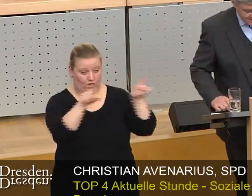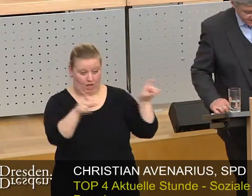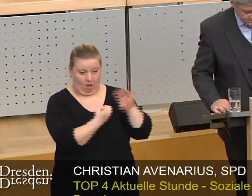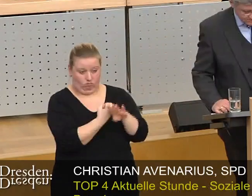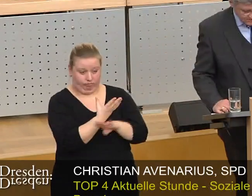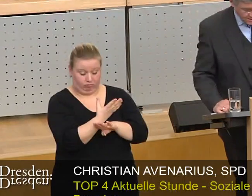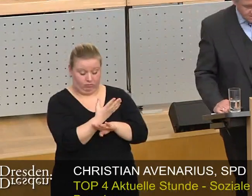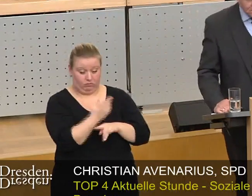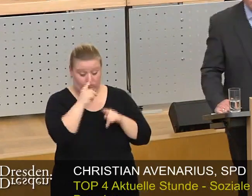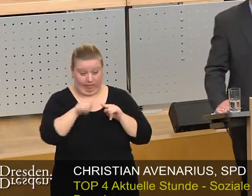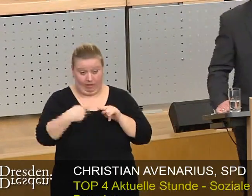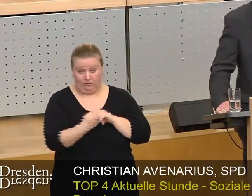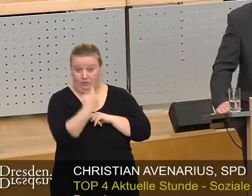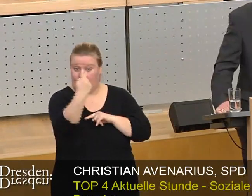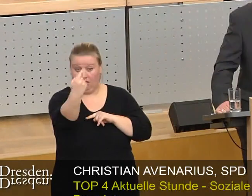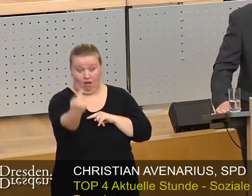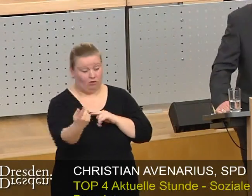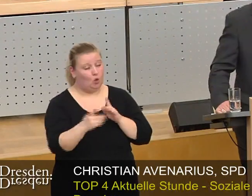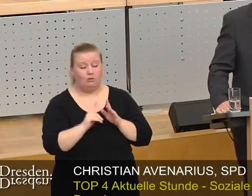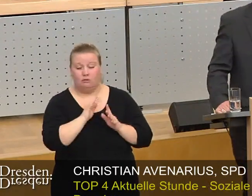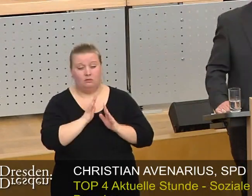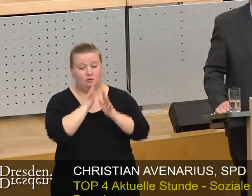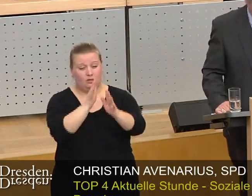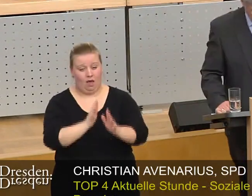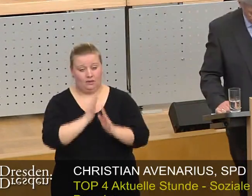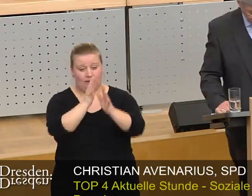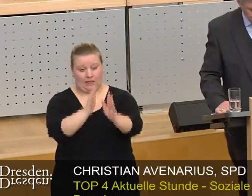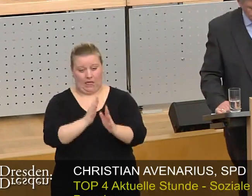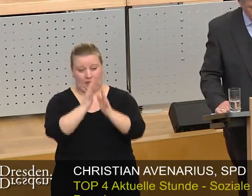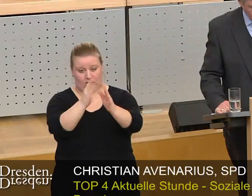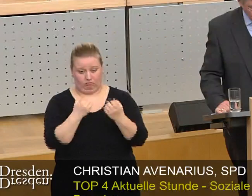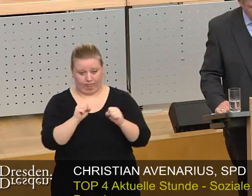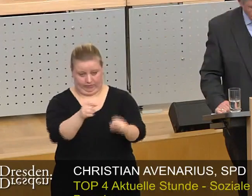in den nächsten Jahren, sondern über Jahrzehnte agieren soll.